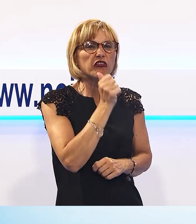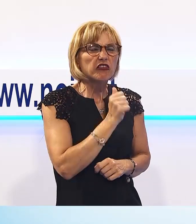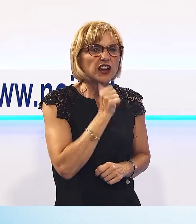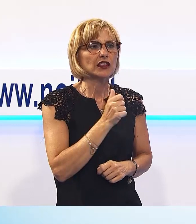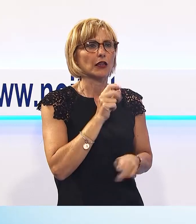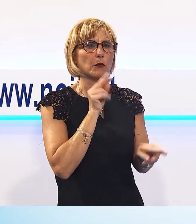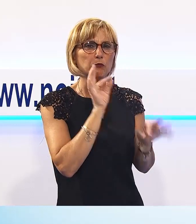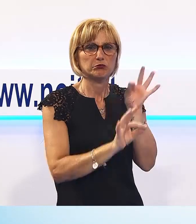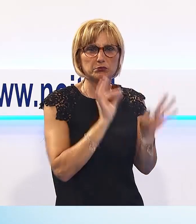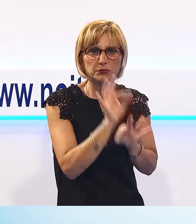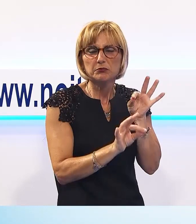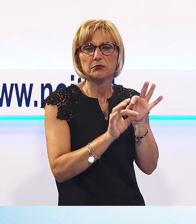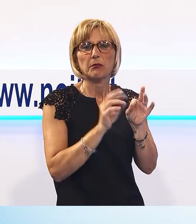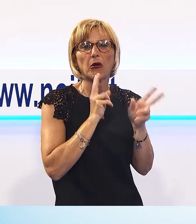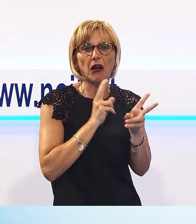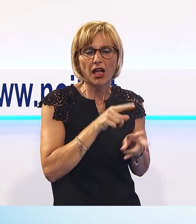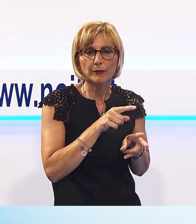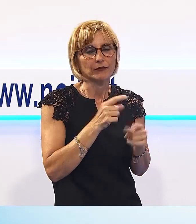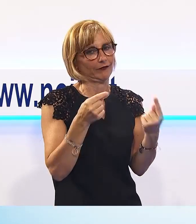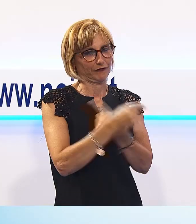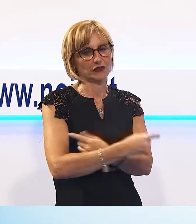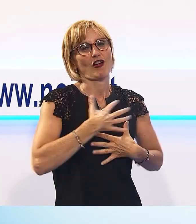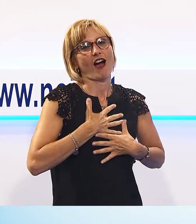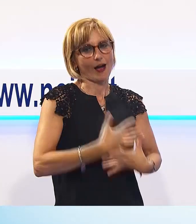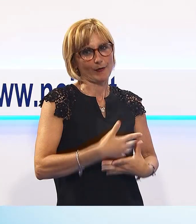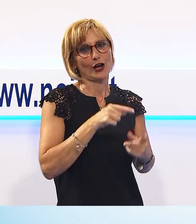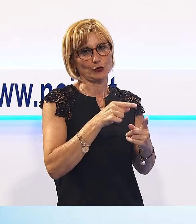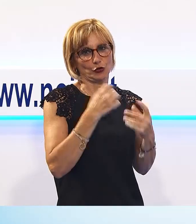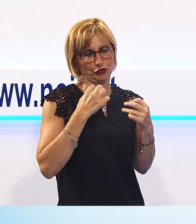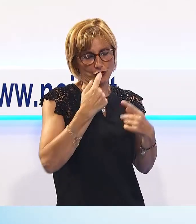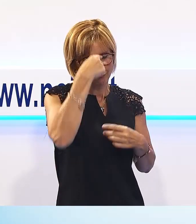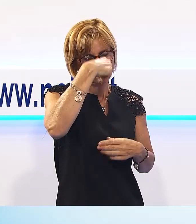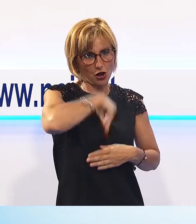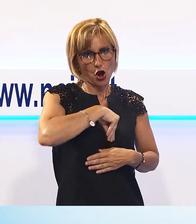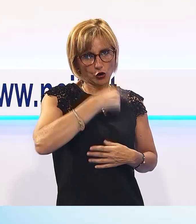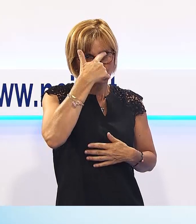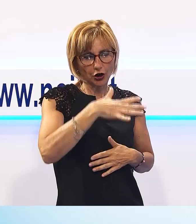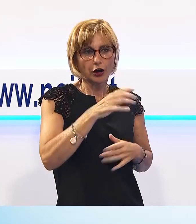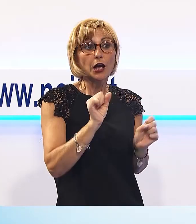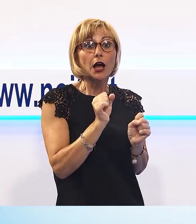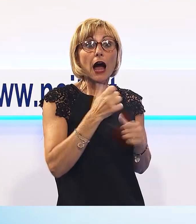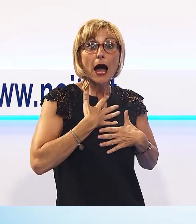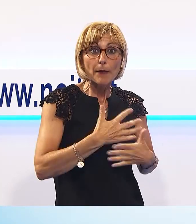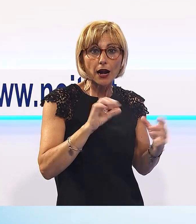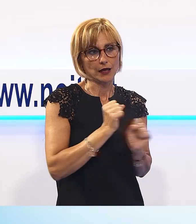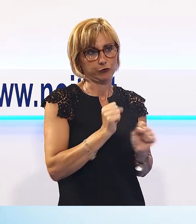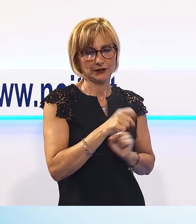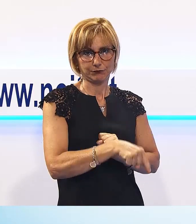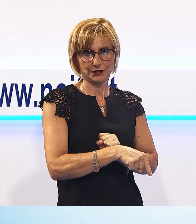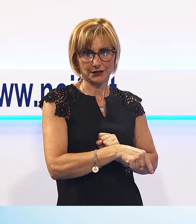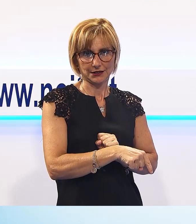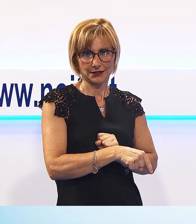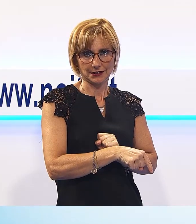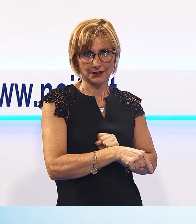la vogliono e la amano, perché se no sarebbe impossibile non amarla. Quindi viva Luca, viva il Summer